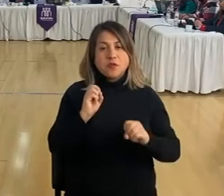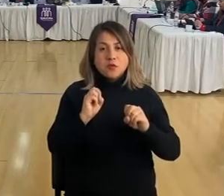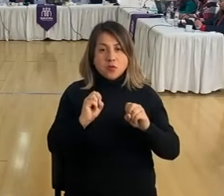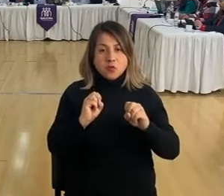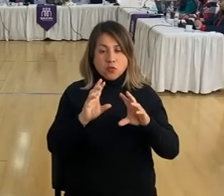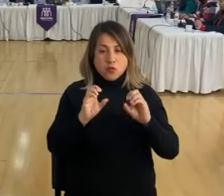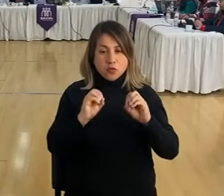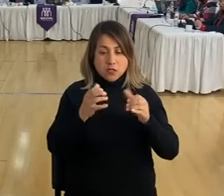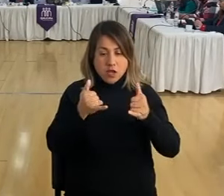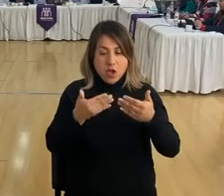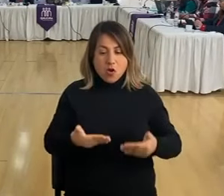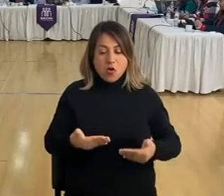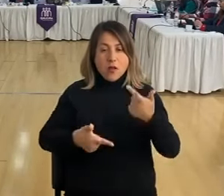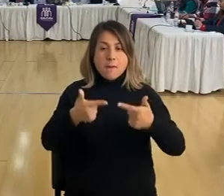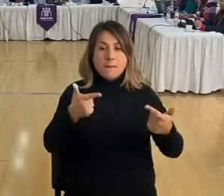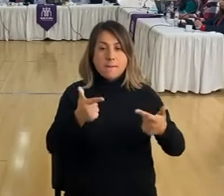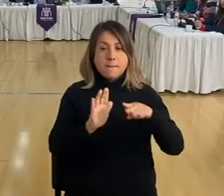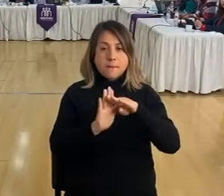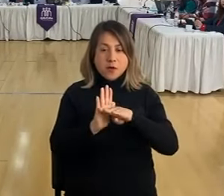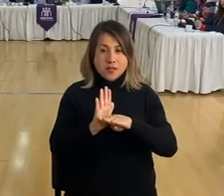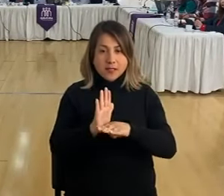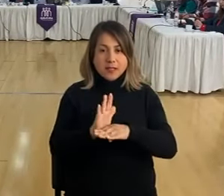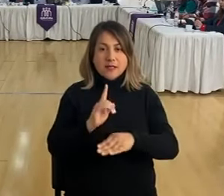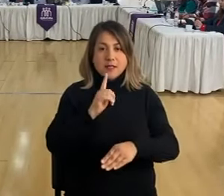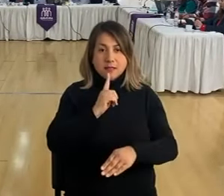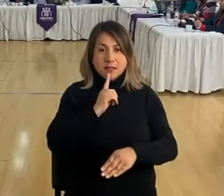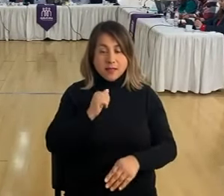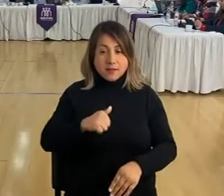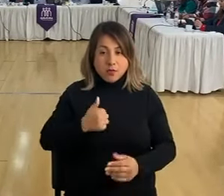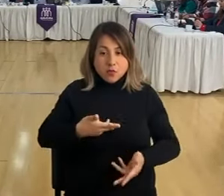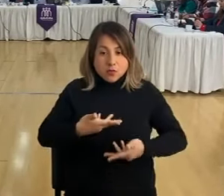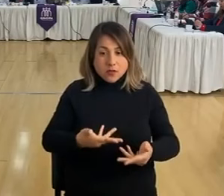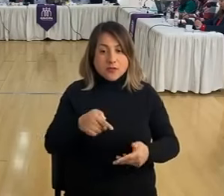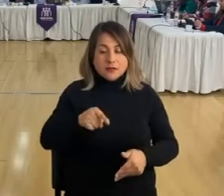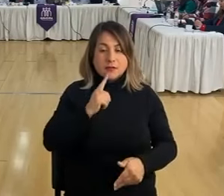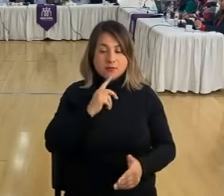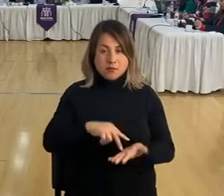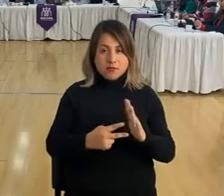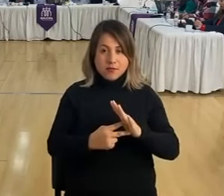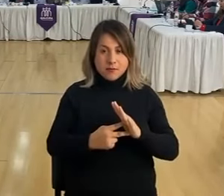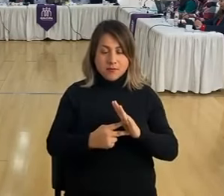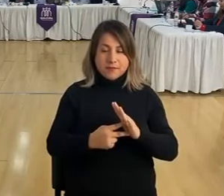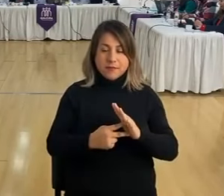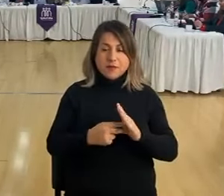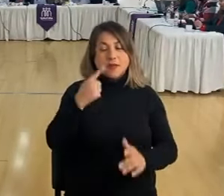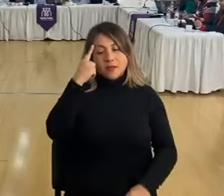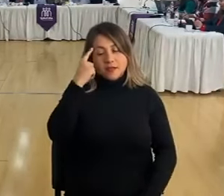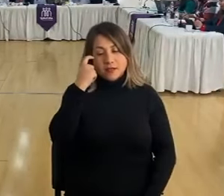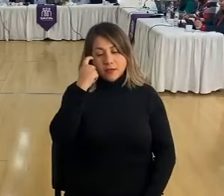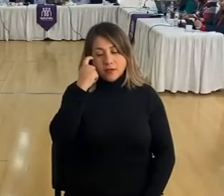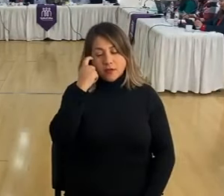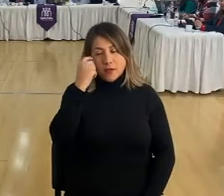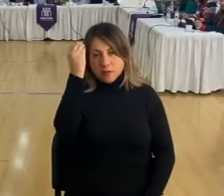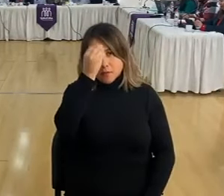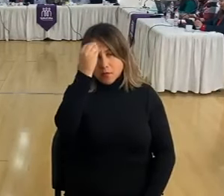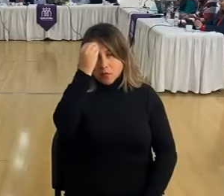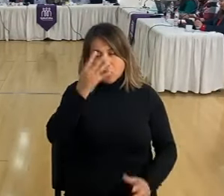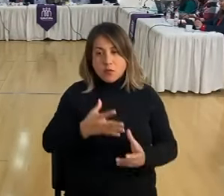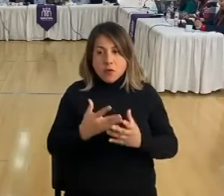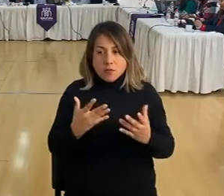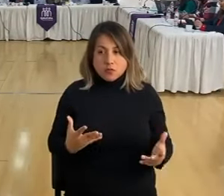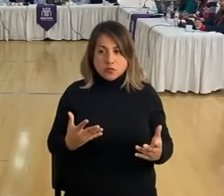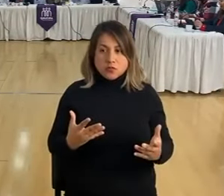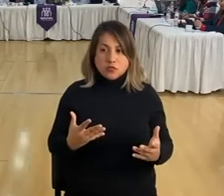de las actuales políticas deben ponerse a disposición de esta problemática. Creo que es preocupante que